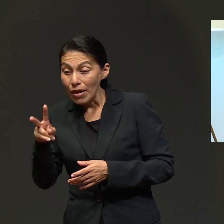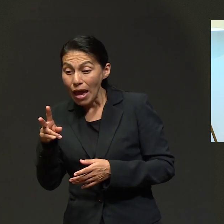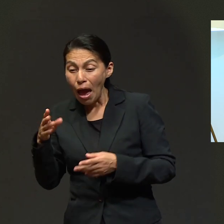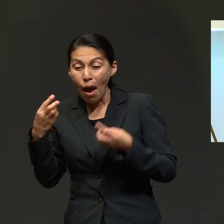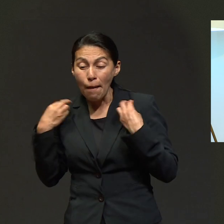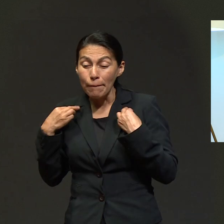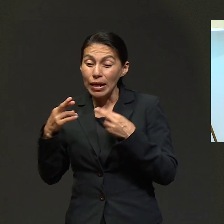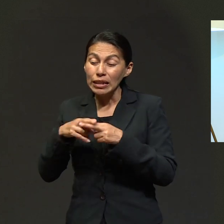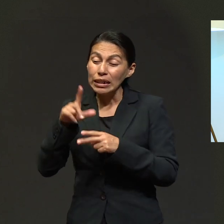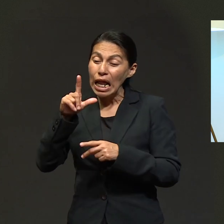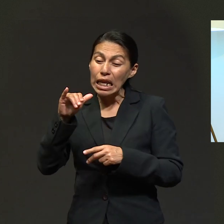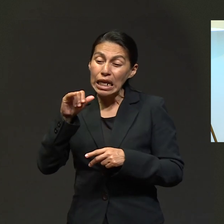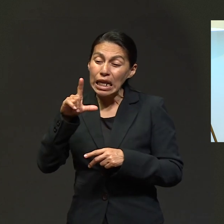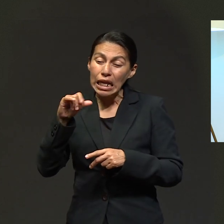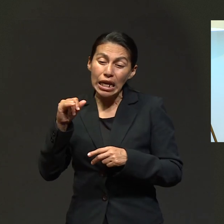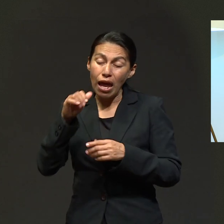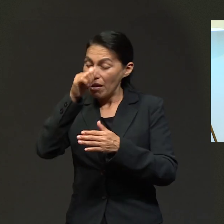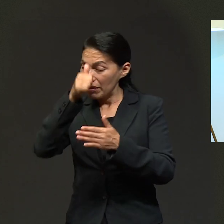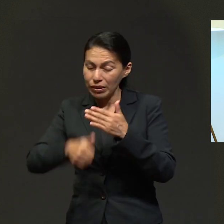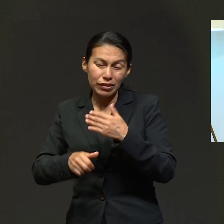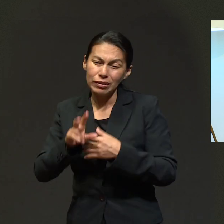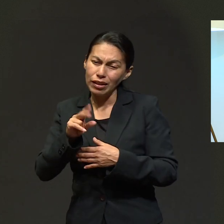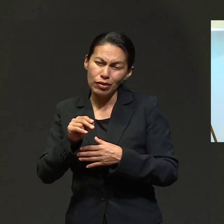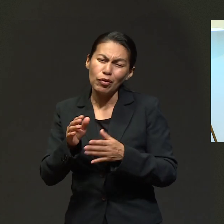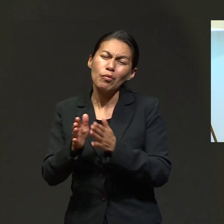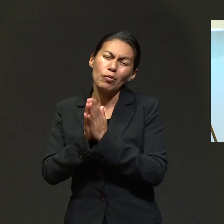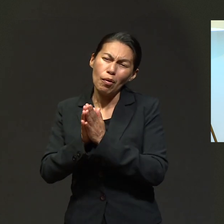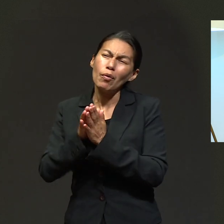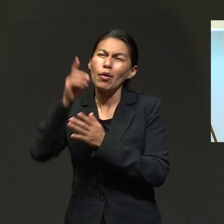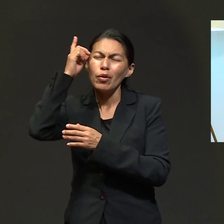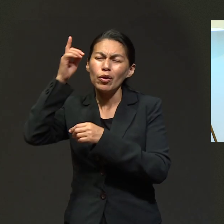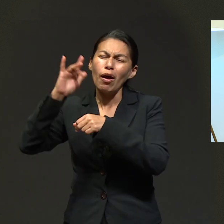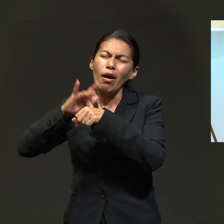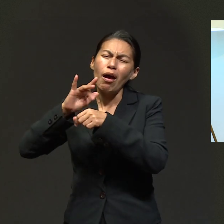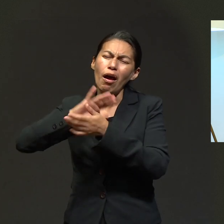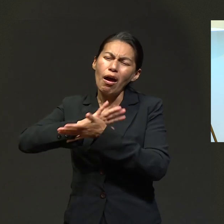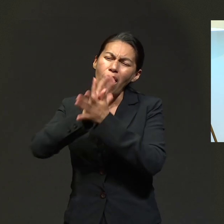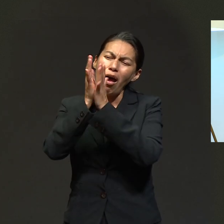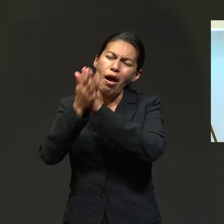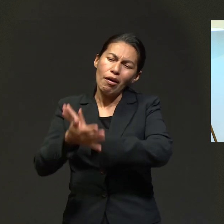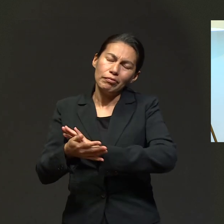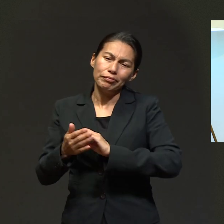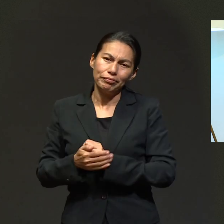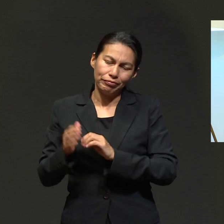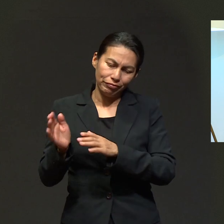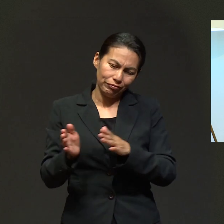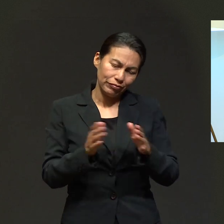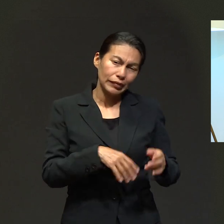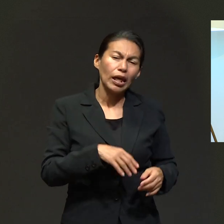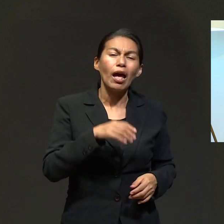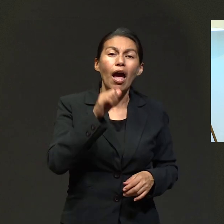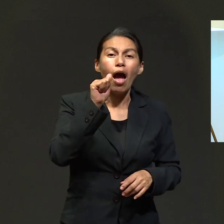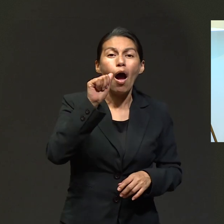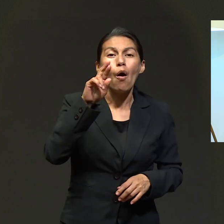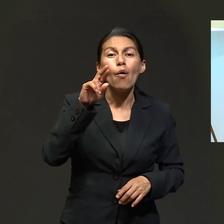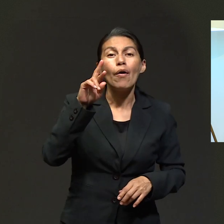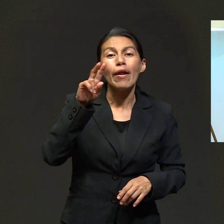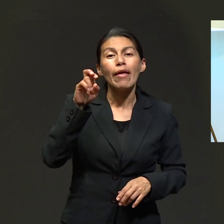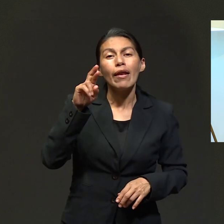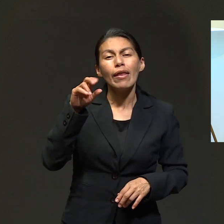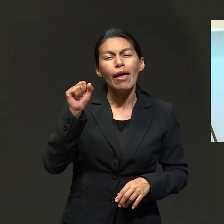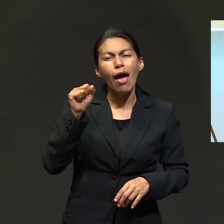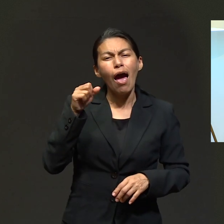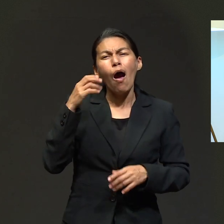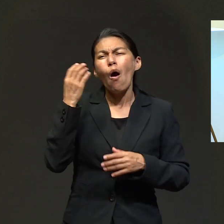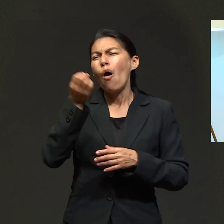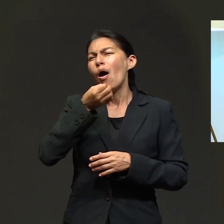a estar orando por esto, Aurelia, de tal forma que podamos ver la gloria de Dios brillar en este caso, porque